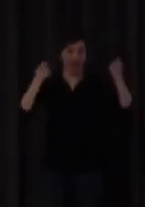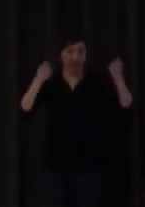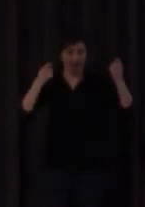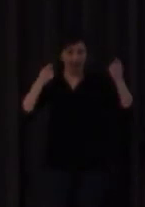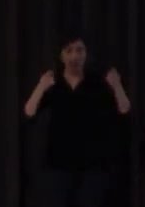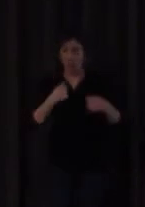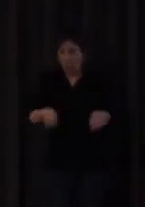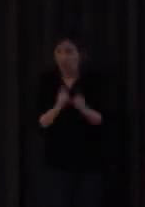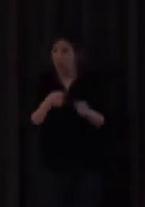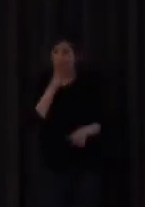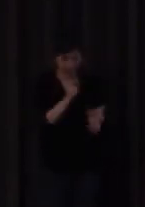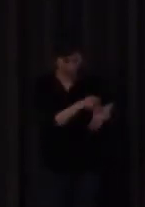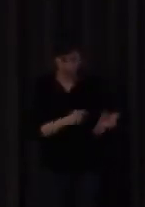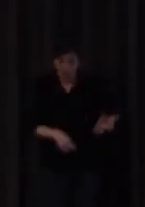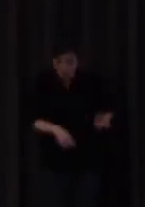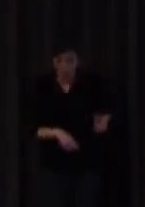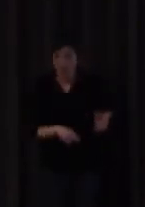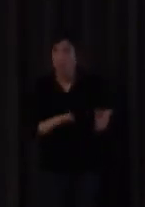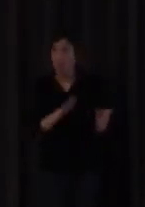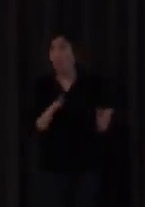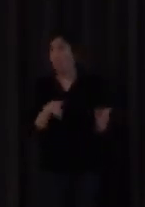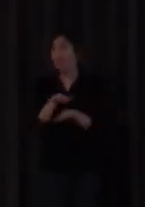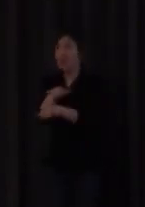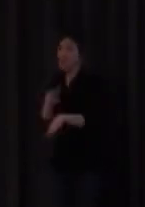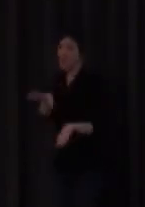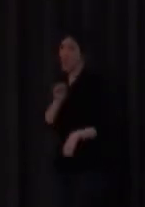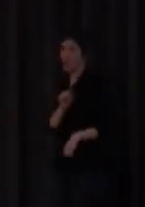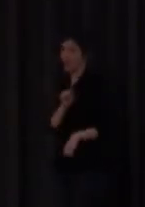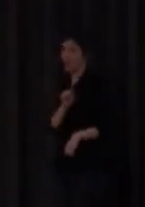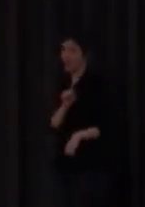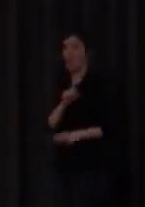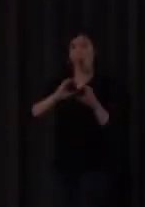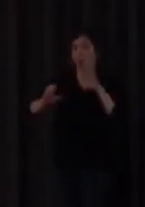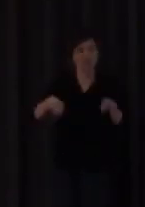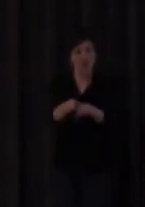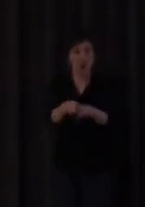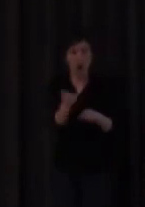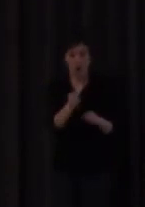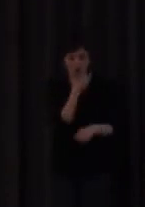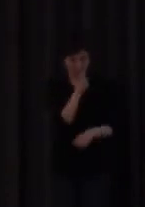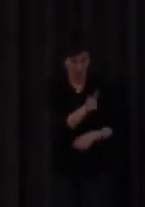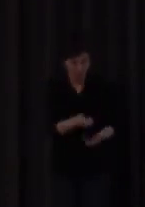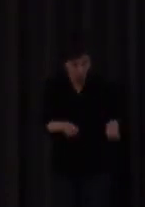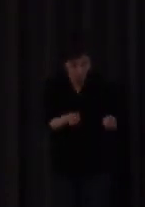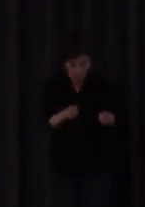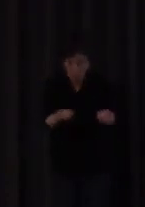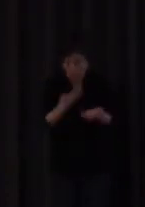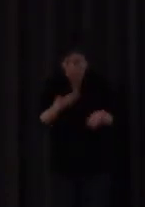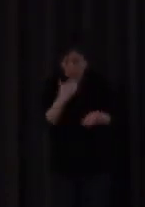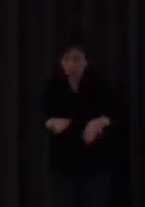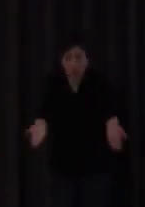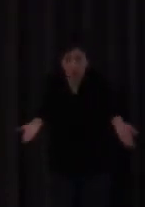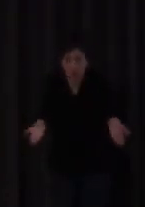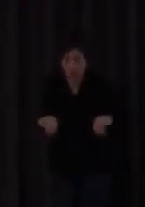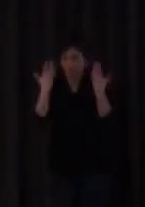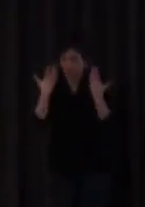si yo extraigo gran parte de información me estoy comunicando ¿de acuerdo? qué ocurre en la mentalidad y